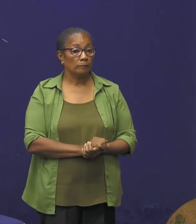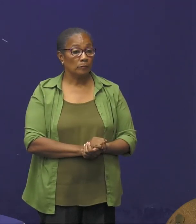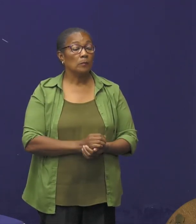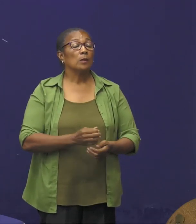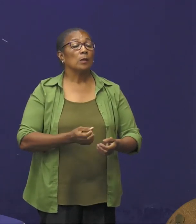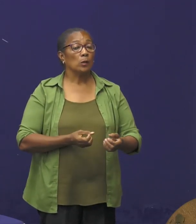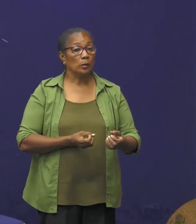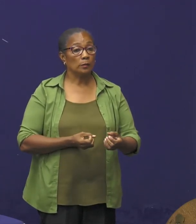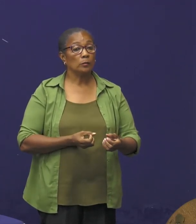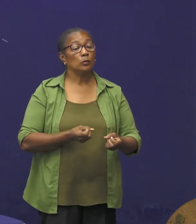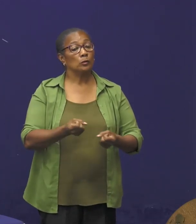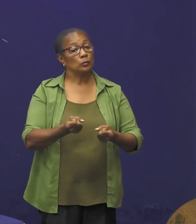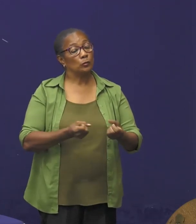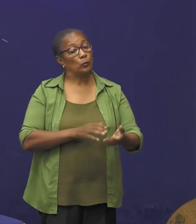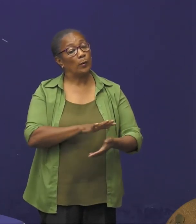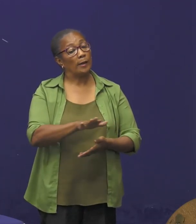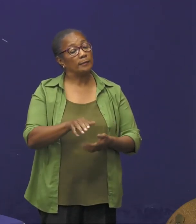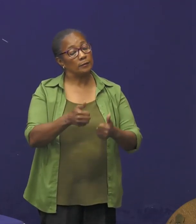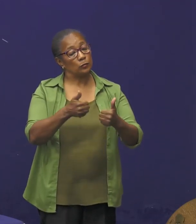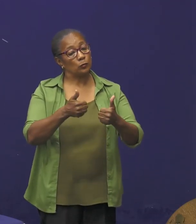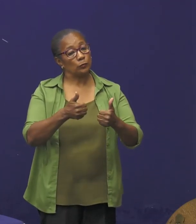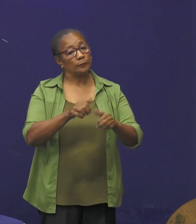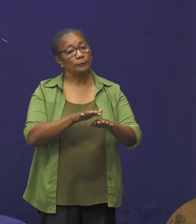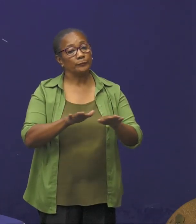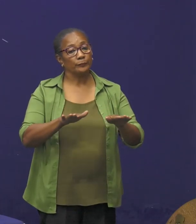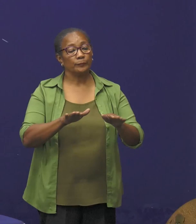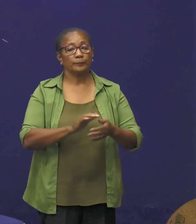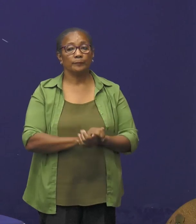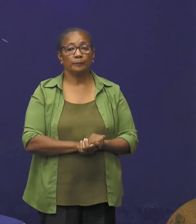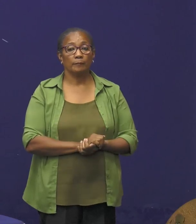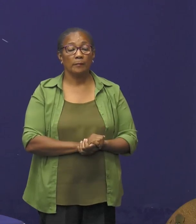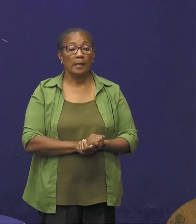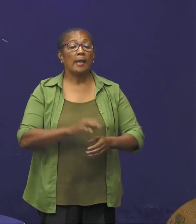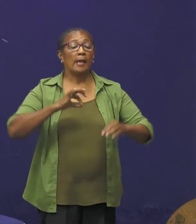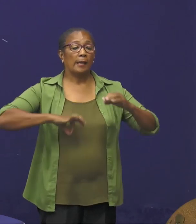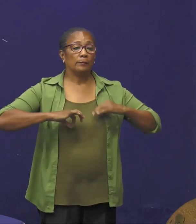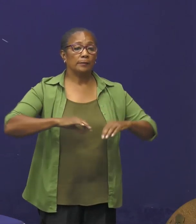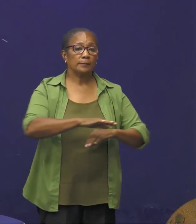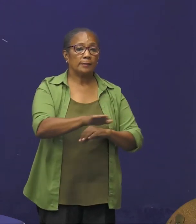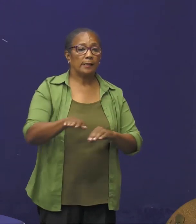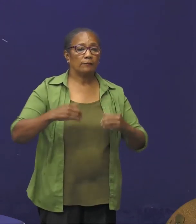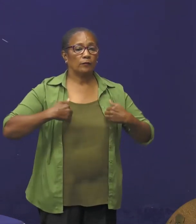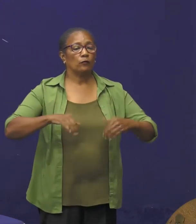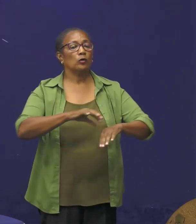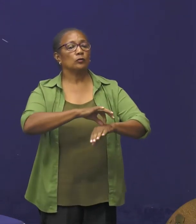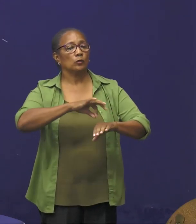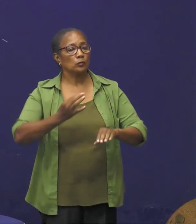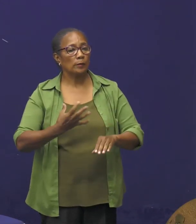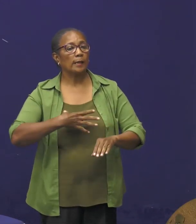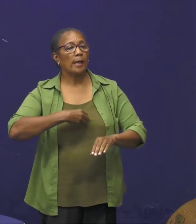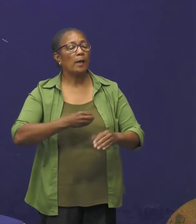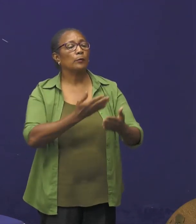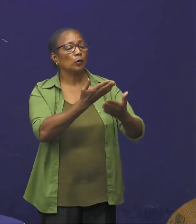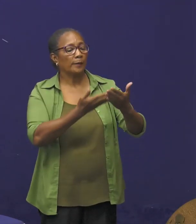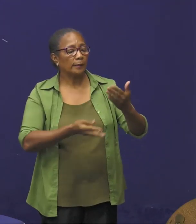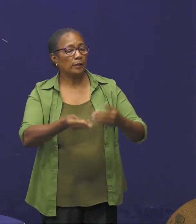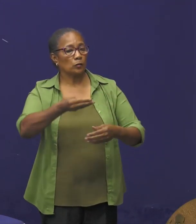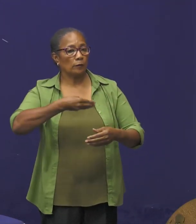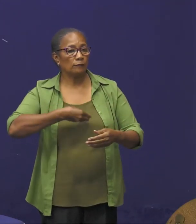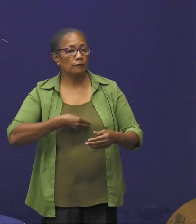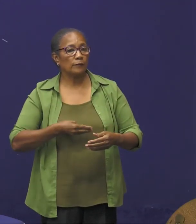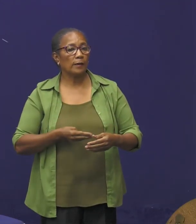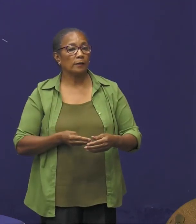situatie is stabiel. Het ministerie van Volksgezondheid heeft een rapportage ontvangen uit